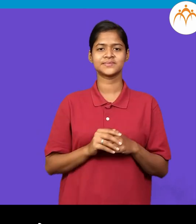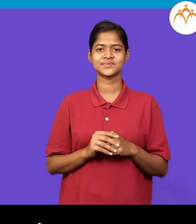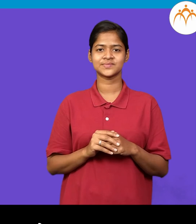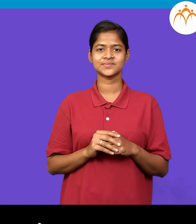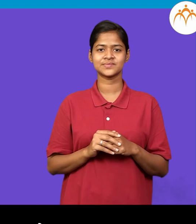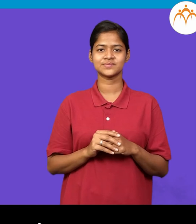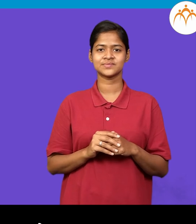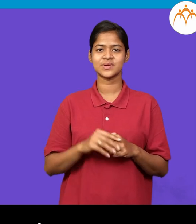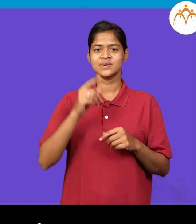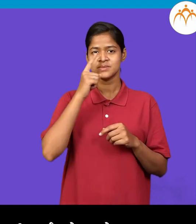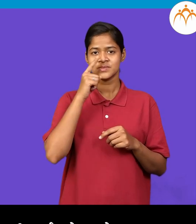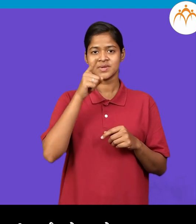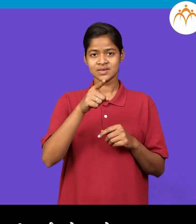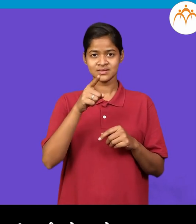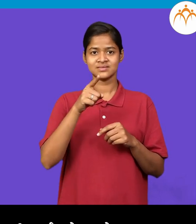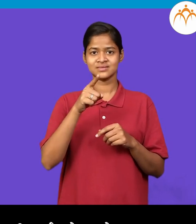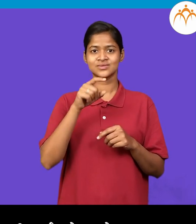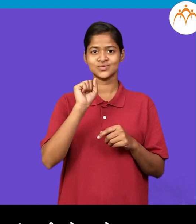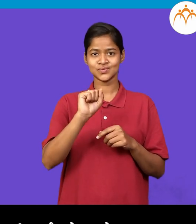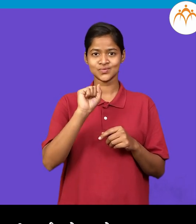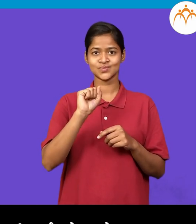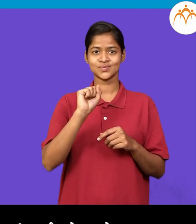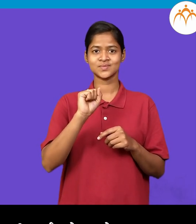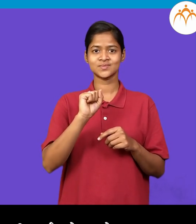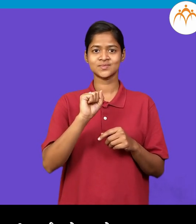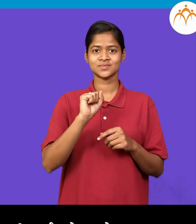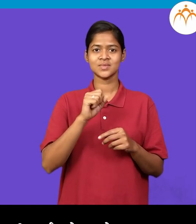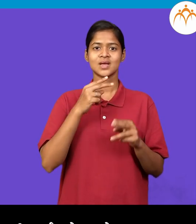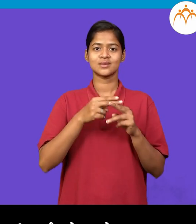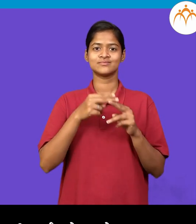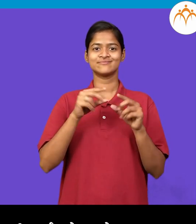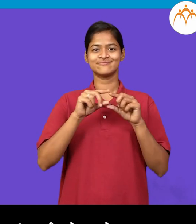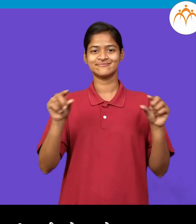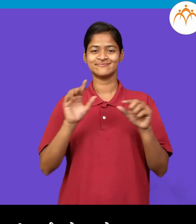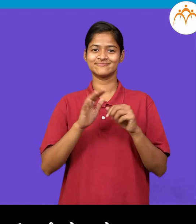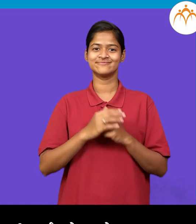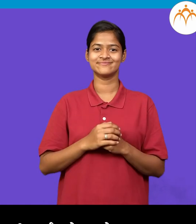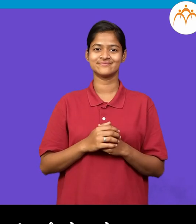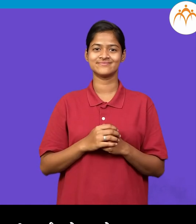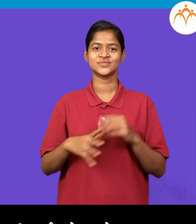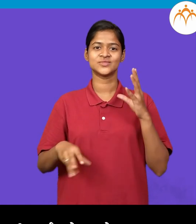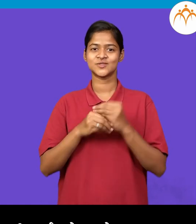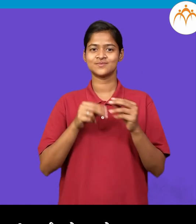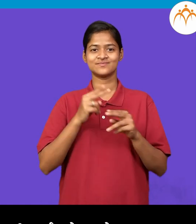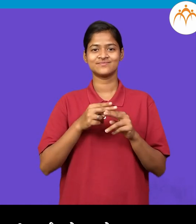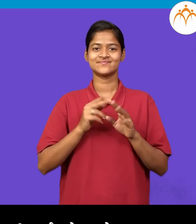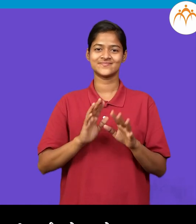हें। ति तिचा तिचा कडे तिला ही सर्वनामाा हें।